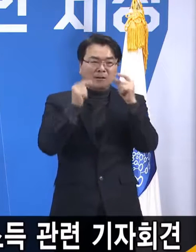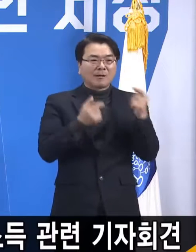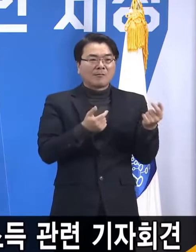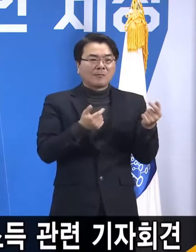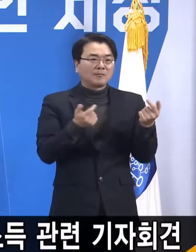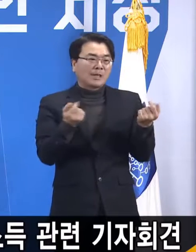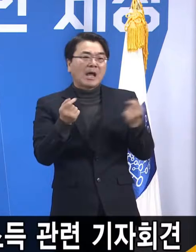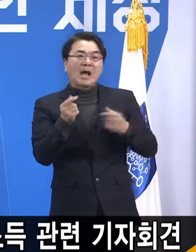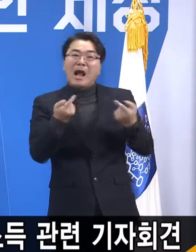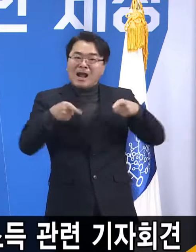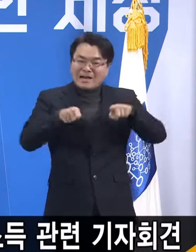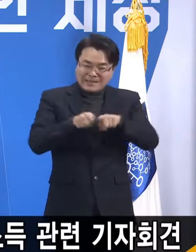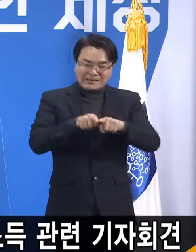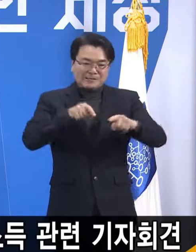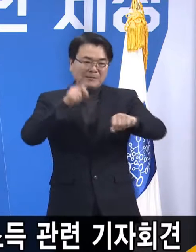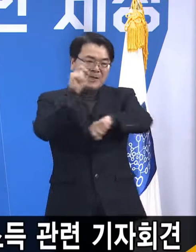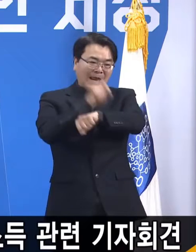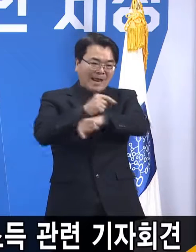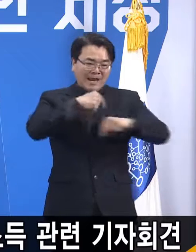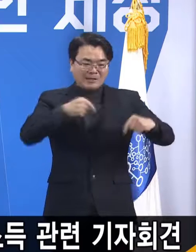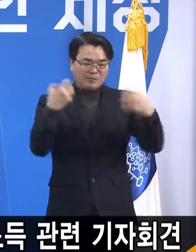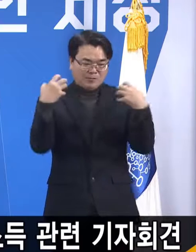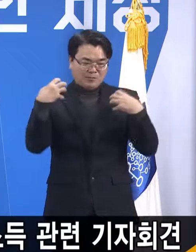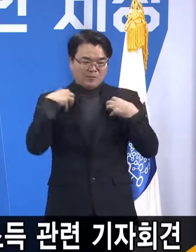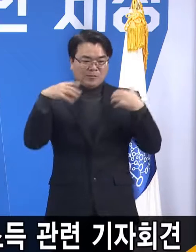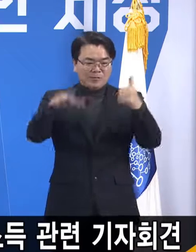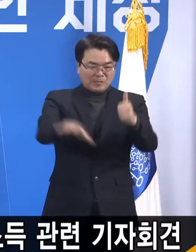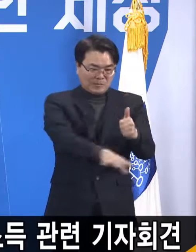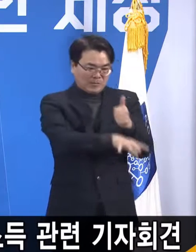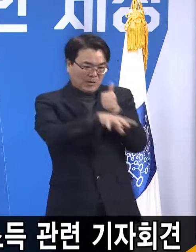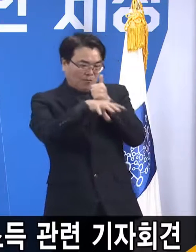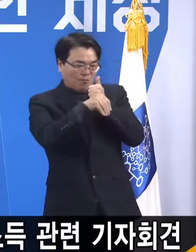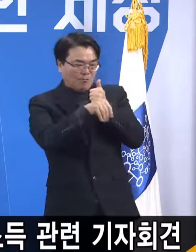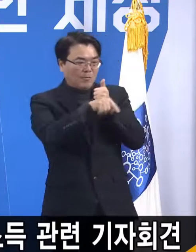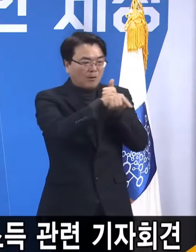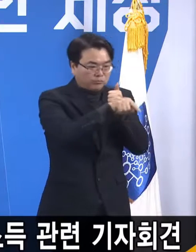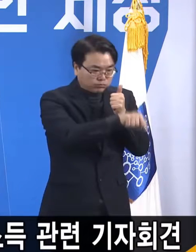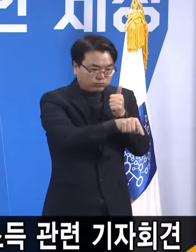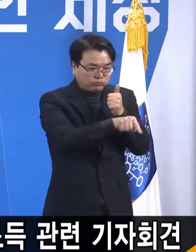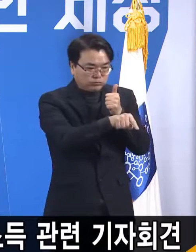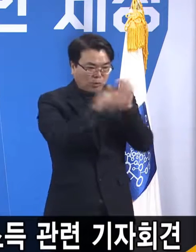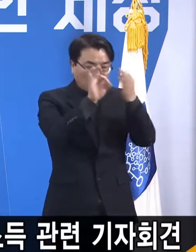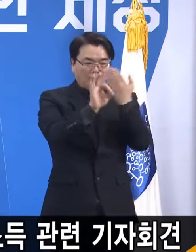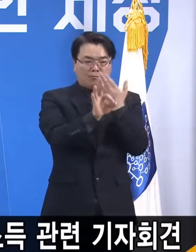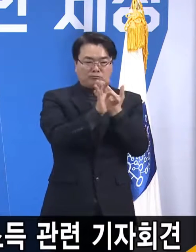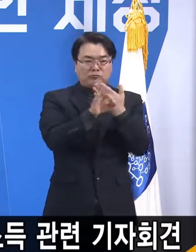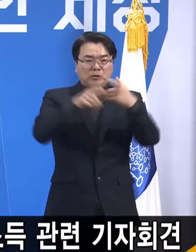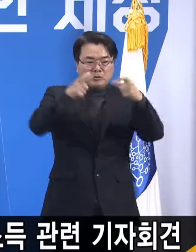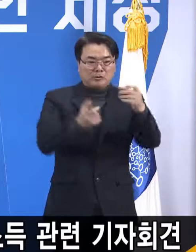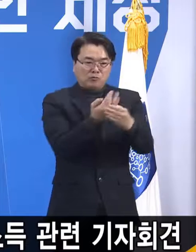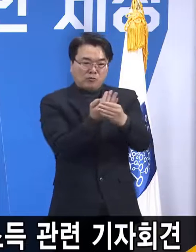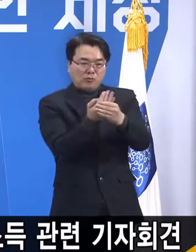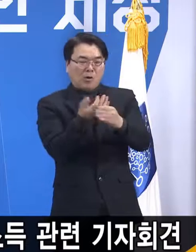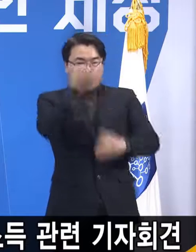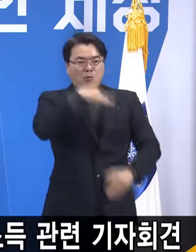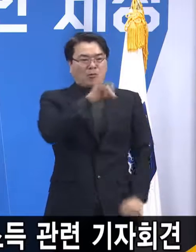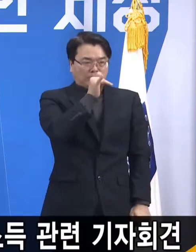행정안전부 산하의 지방행정연구원은 지역화폐가 매우 효과가 있다. 이렇게 연구 발표를 했는데